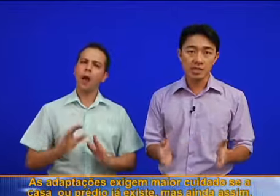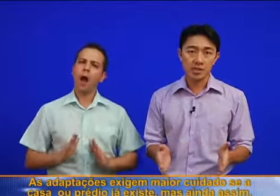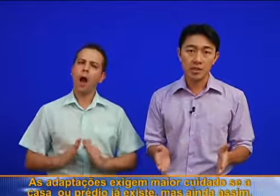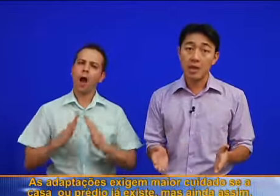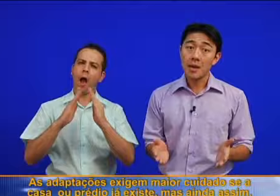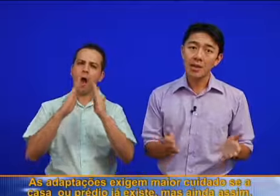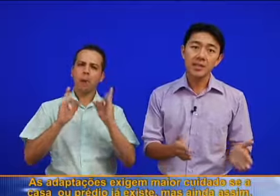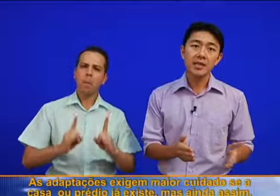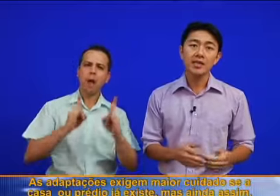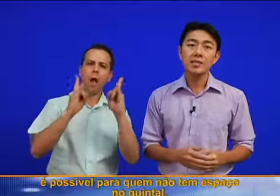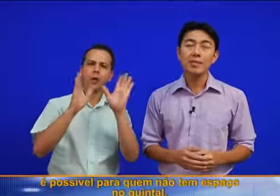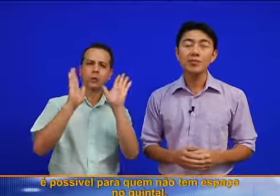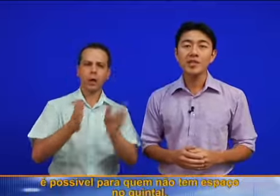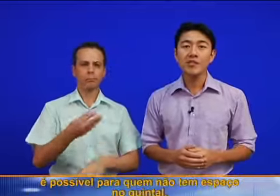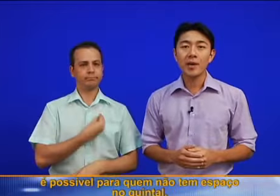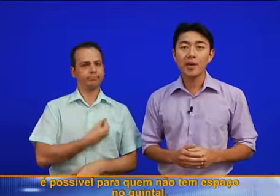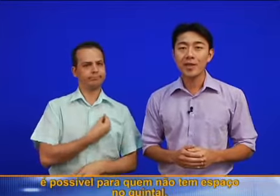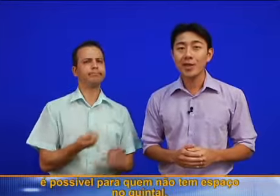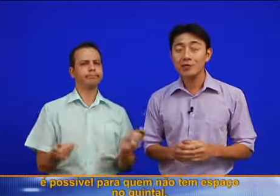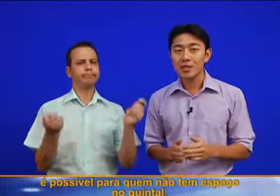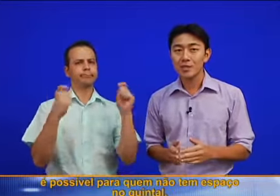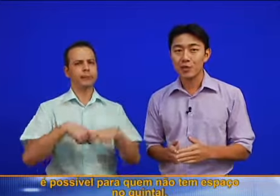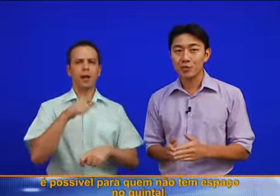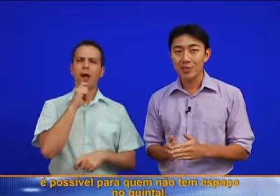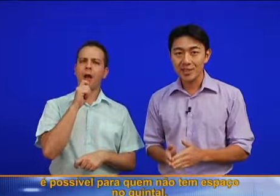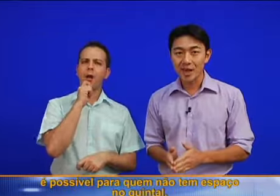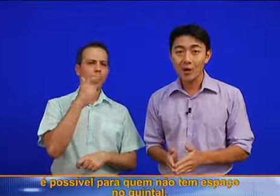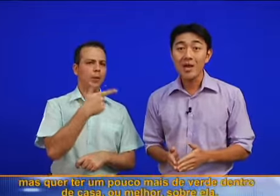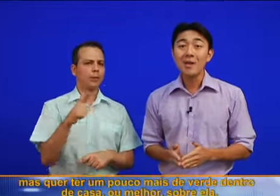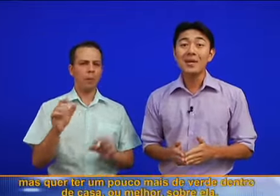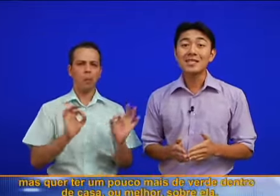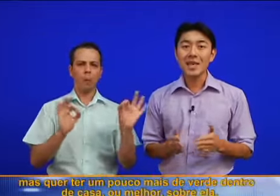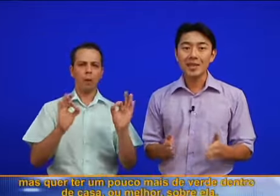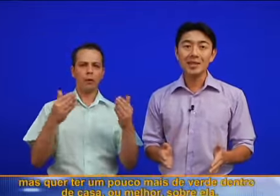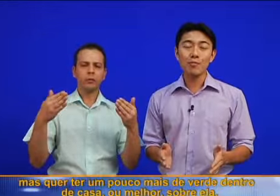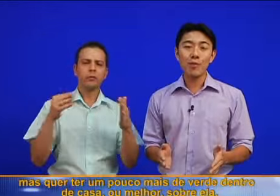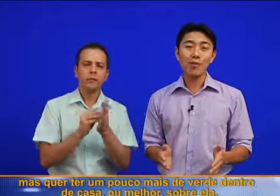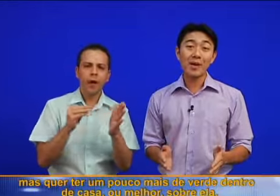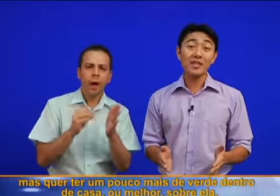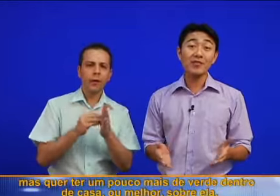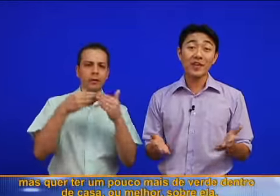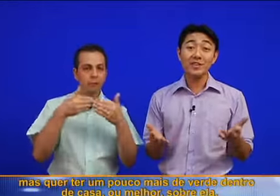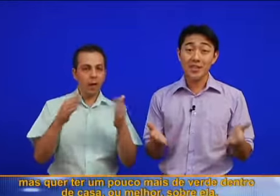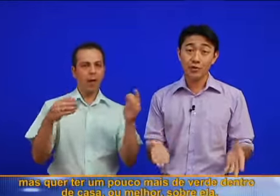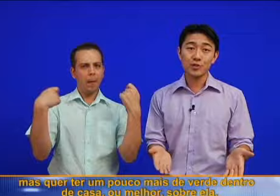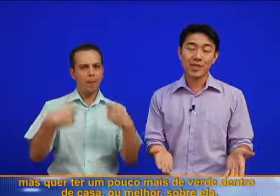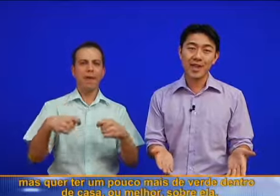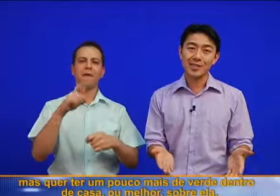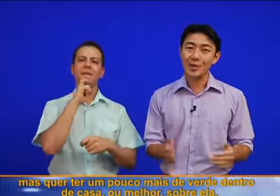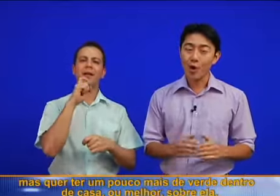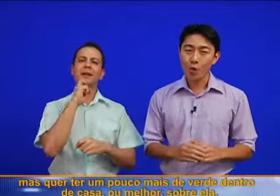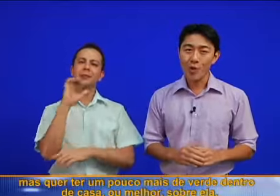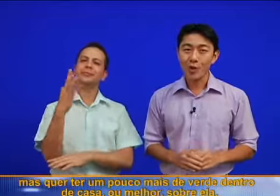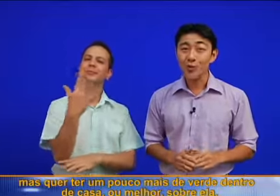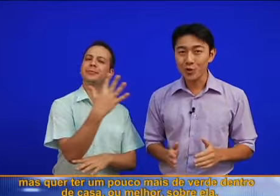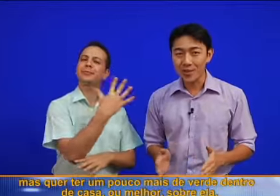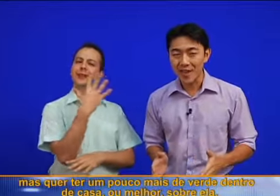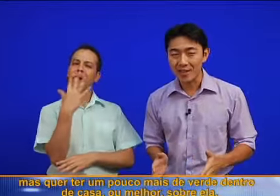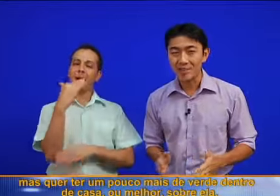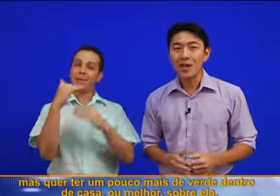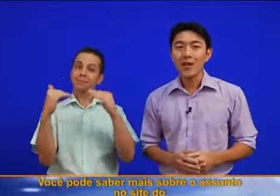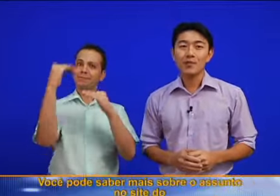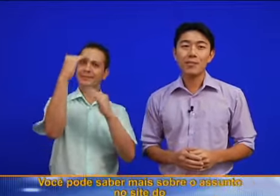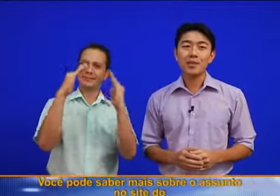prédio já existe, mas ainda assim é possível para quem não tem espaço no quintal, mas quer ter um pouco mais de verde dentro de casa, ou melhor,